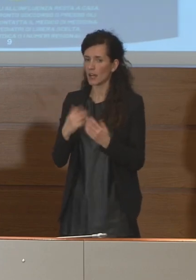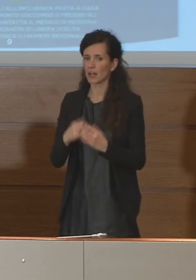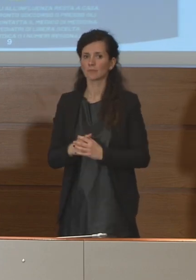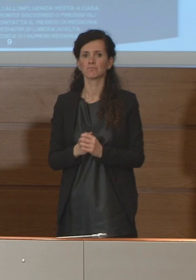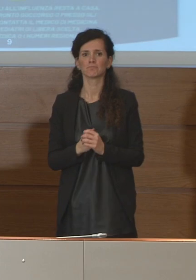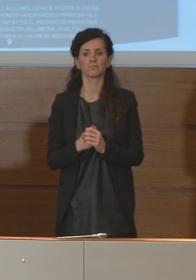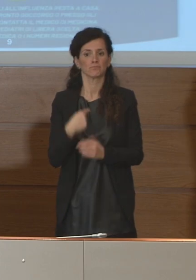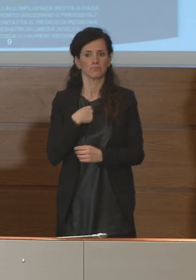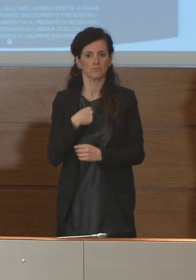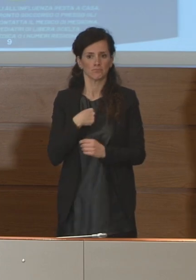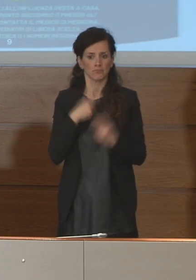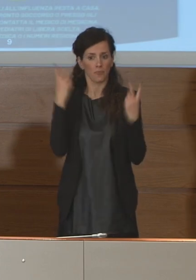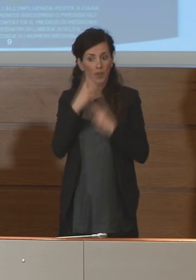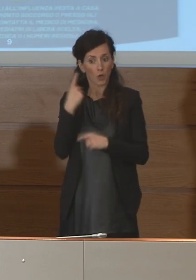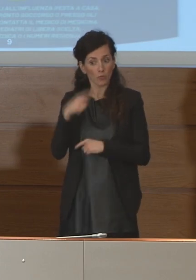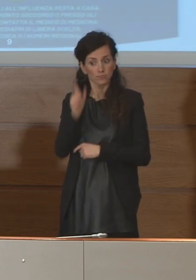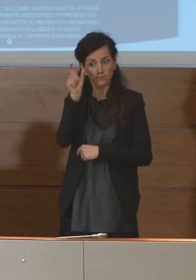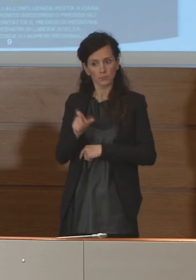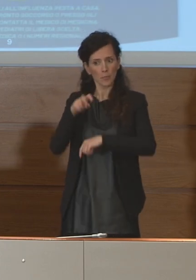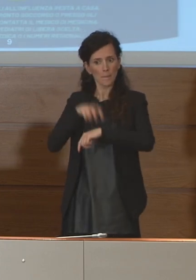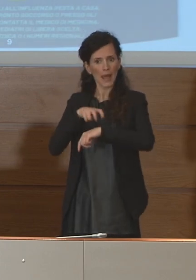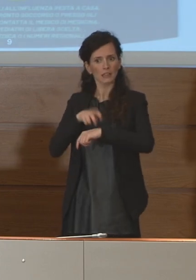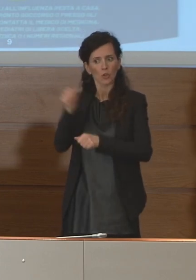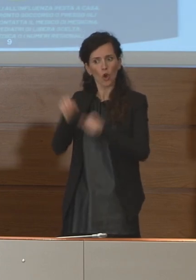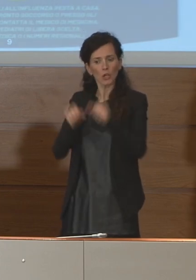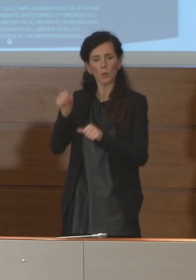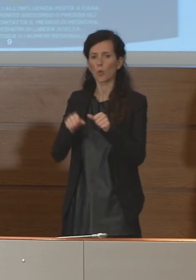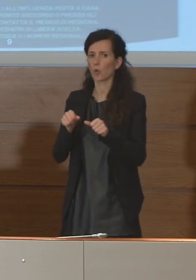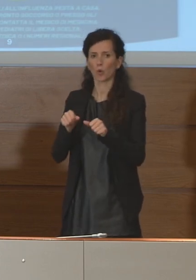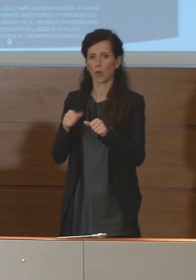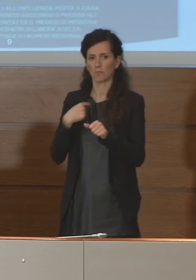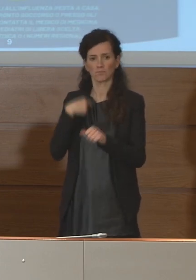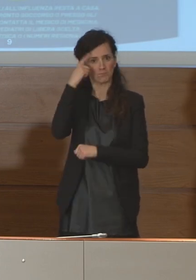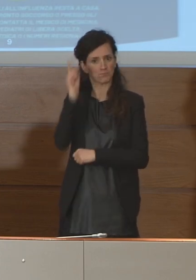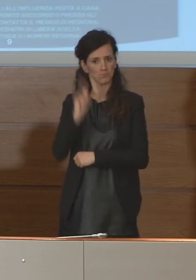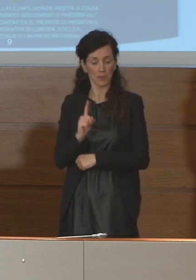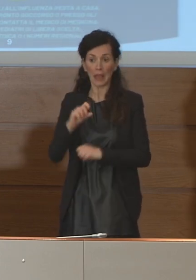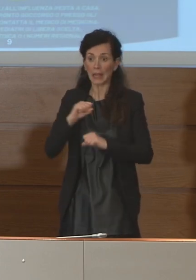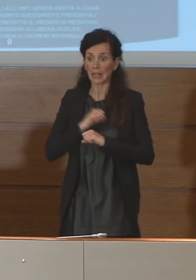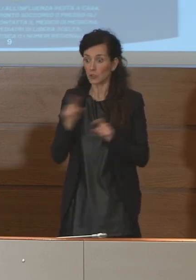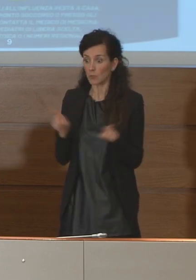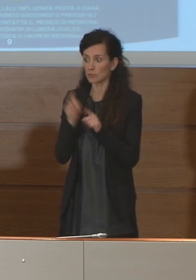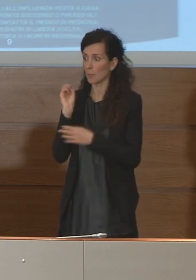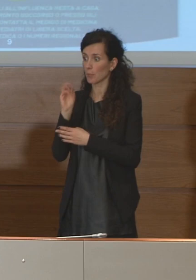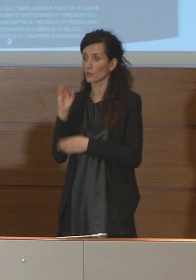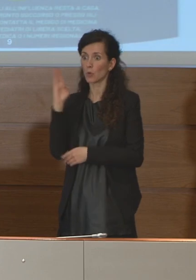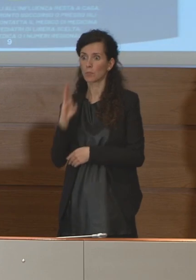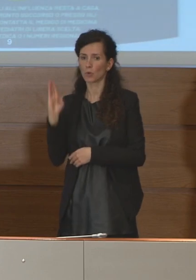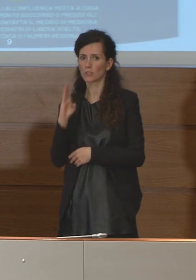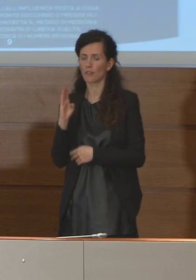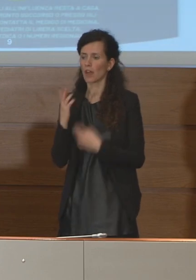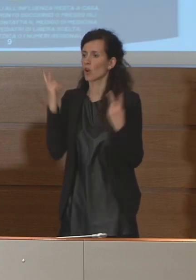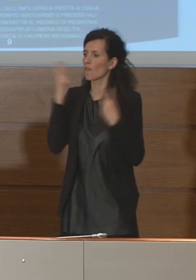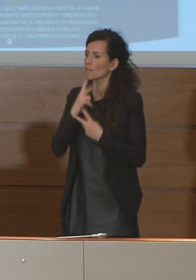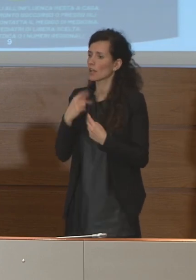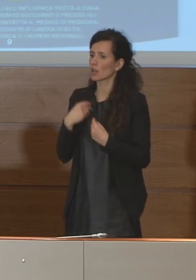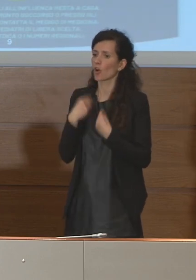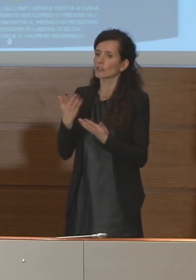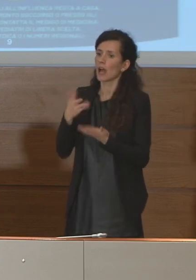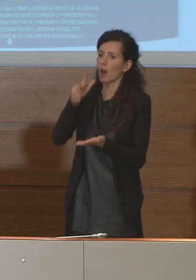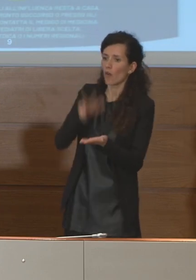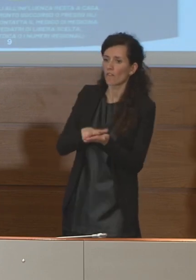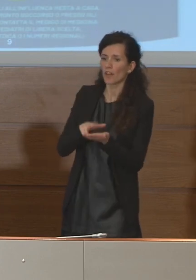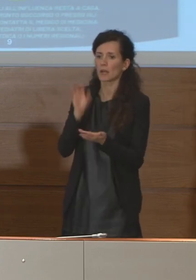A me non risulta, non so neanche credo al professor Brusaferro. Non siamo in grado né di smentire né di confermare.